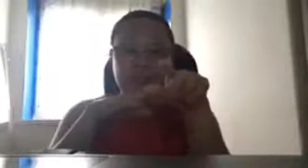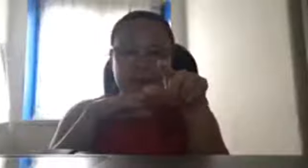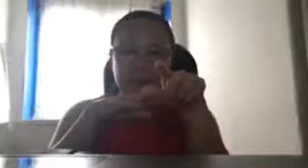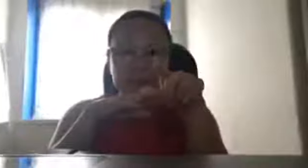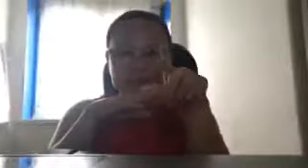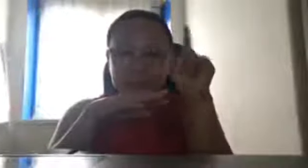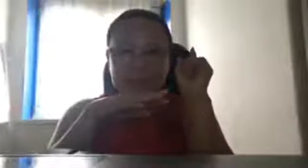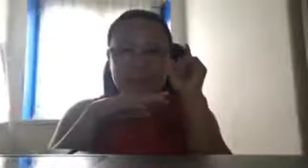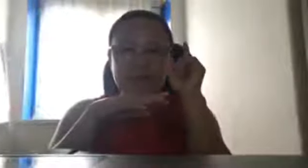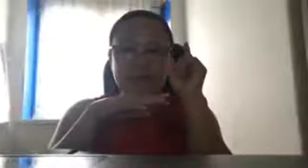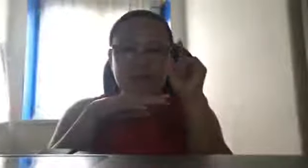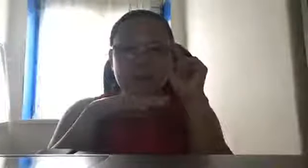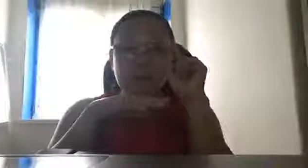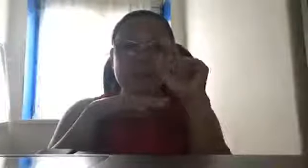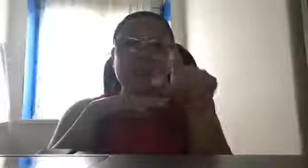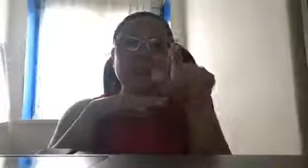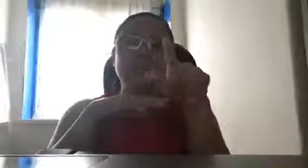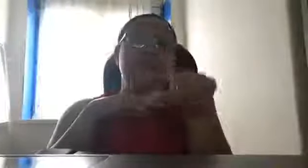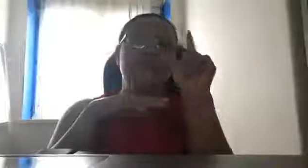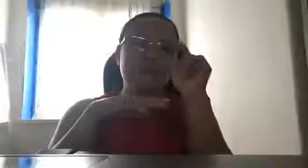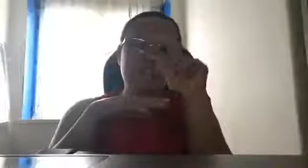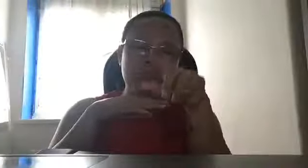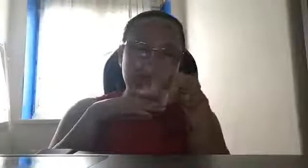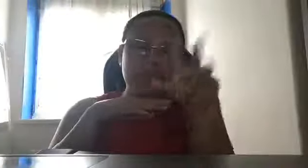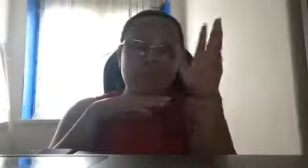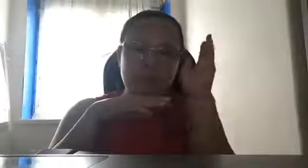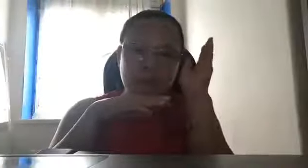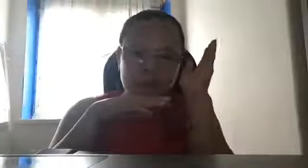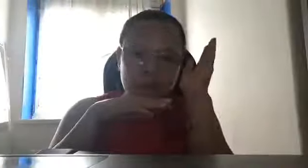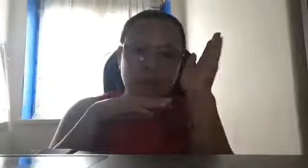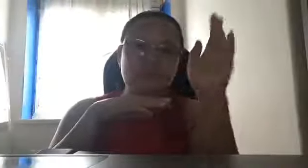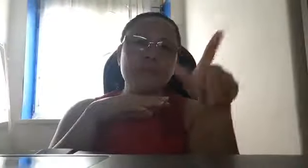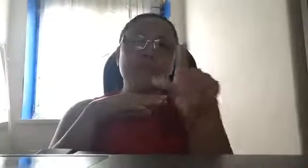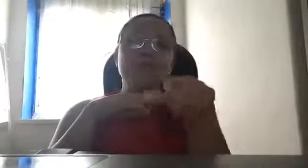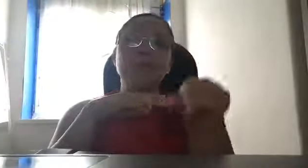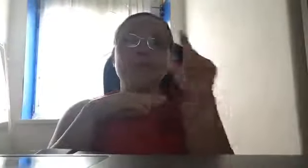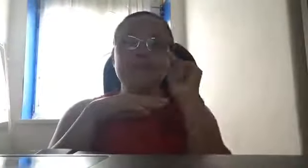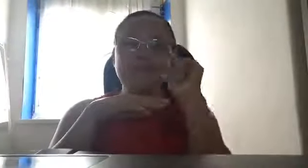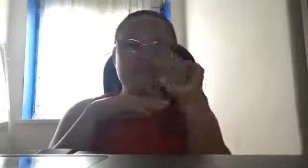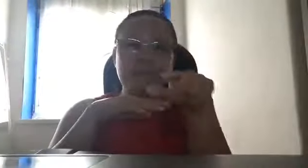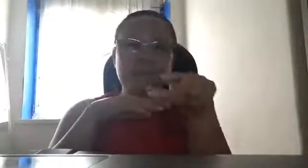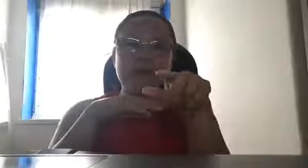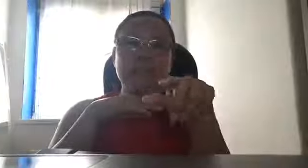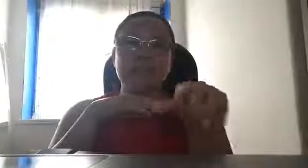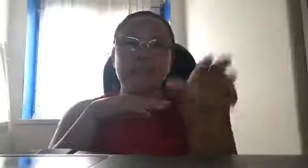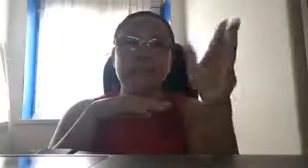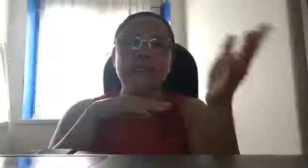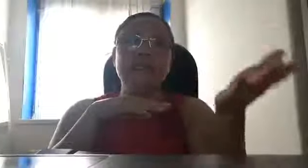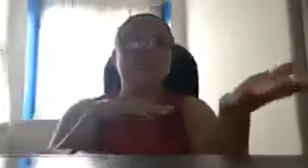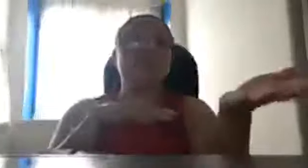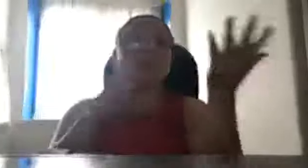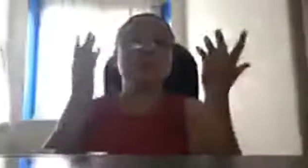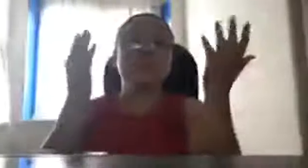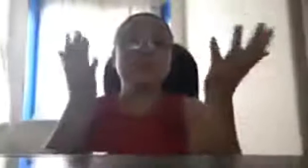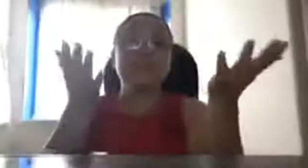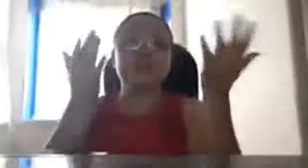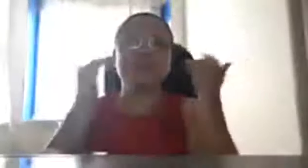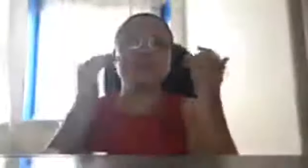ng, barel, at hindi sa pamamagitan ng, kayo'y mamumundok, at hindi sa pamamagitan na, sunugin nyo